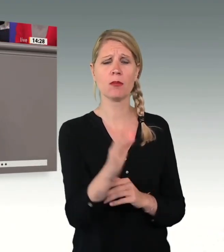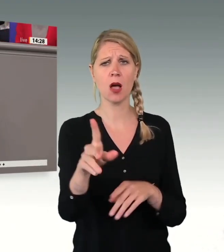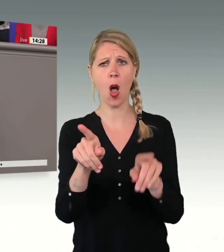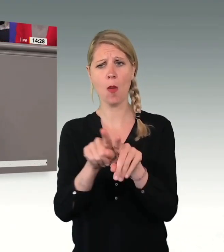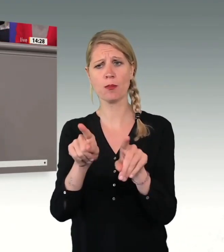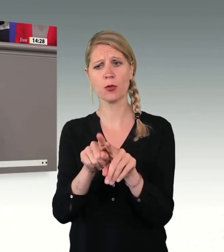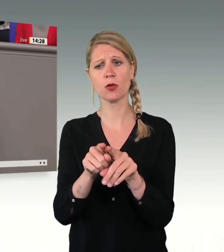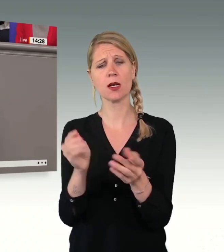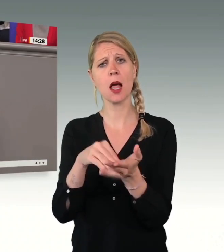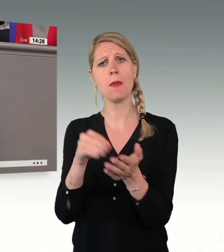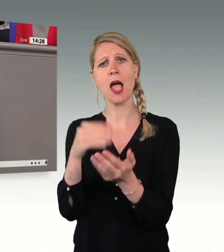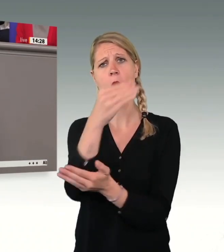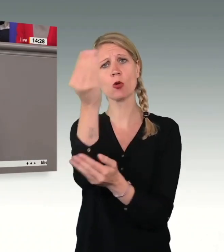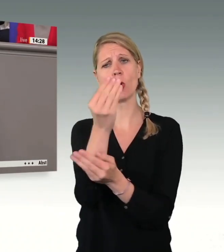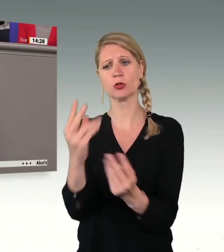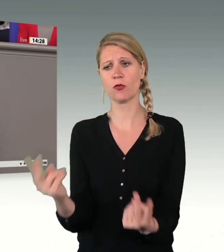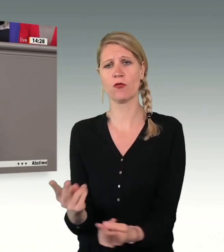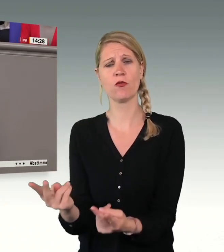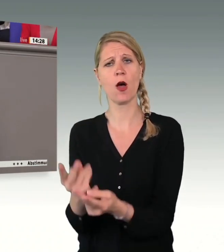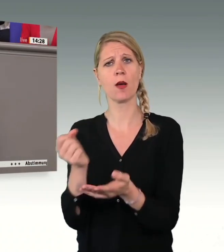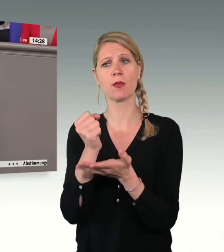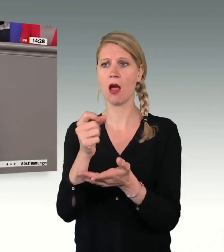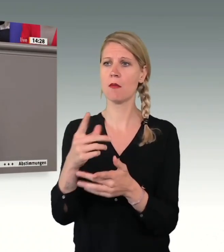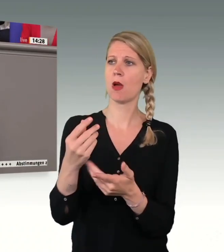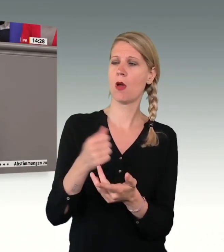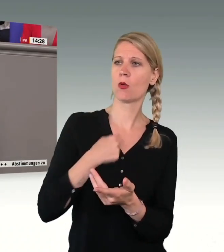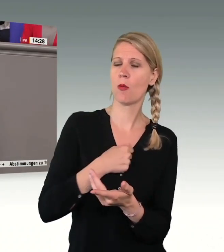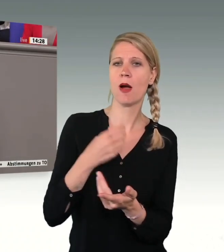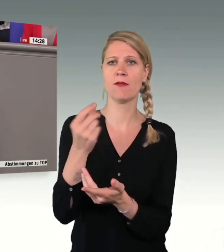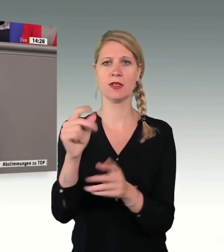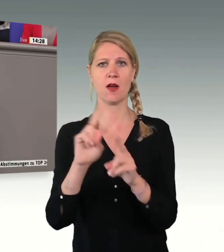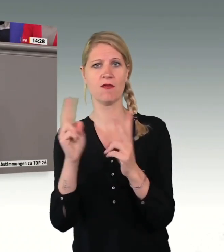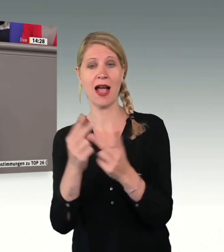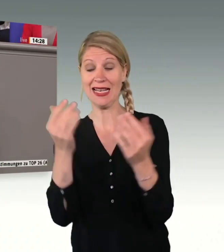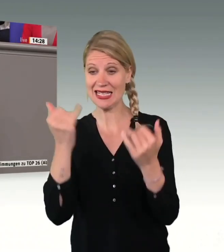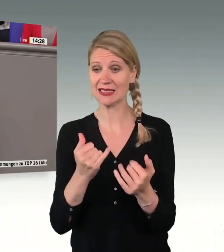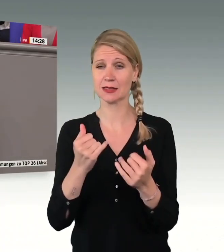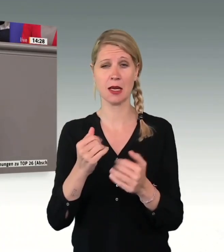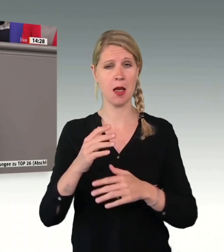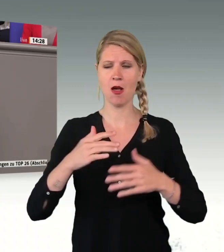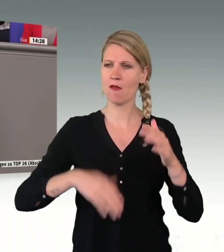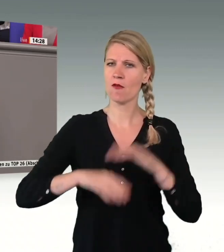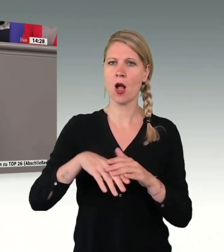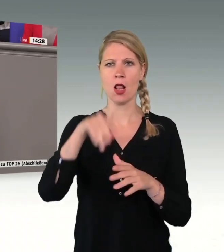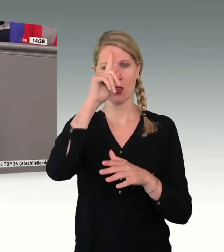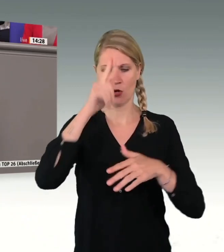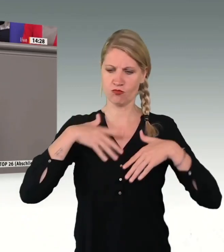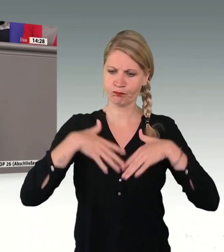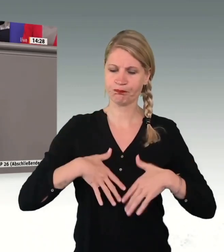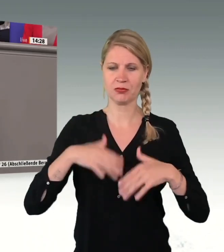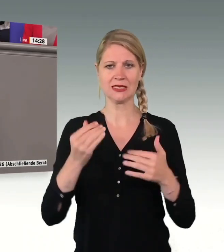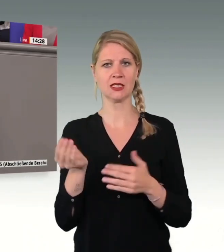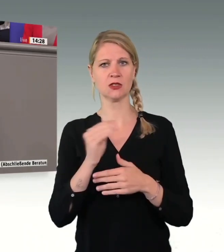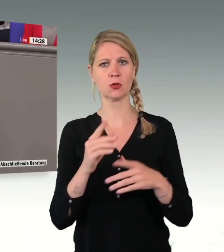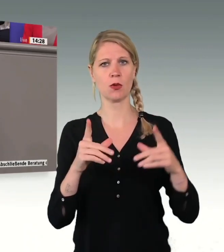Kunstförderprogramm, kümmert sich um die Finanzierung des Vereins, lernt jetzt, nachdem er fließend Deutsch spricht, auch noch Japanisch und